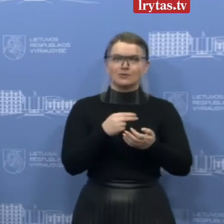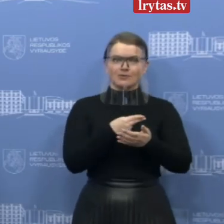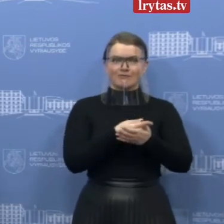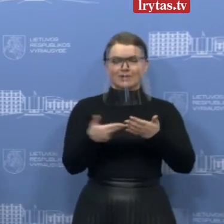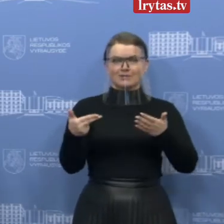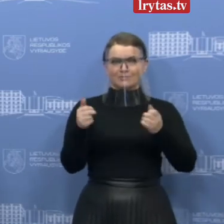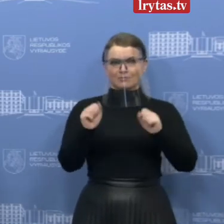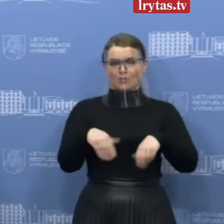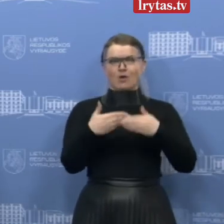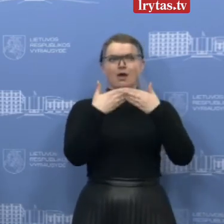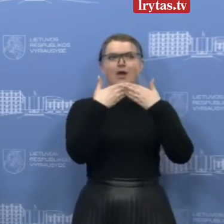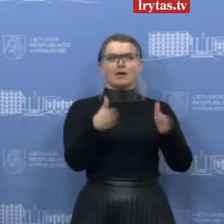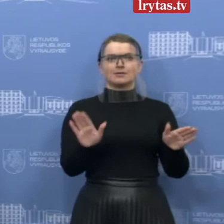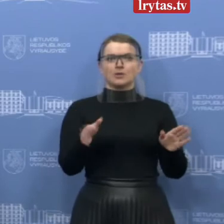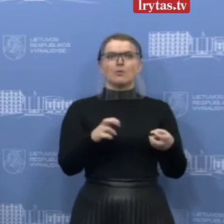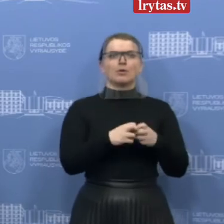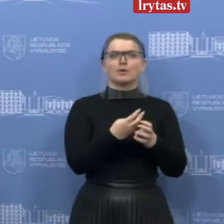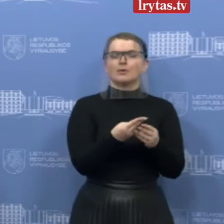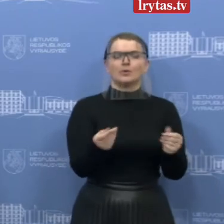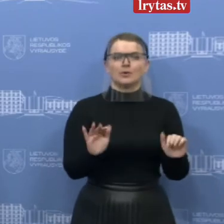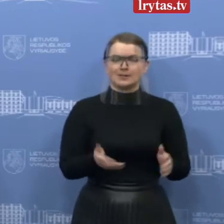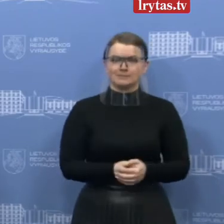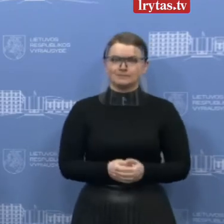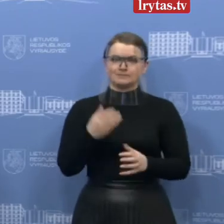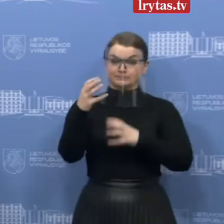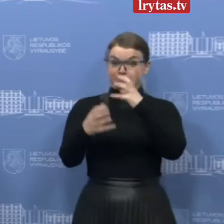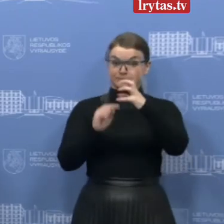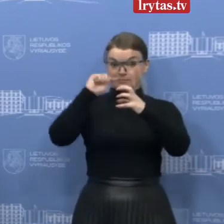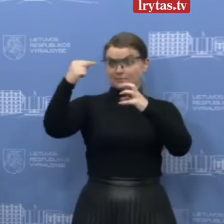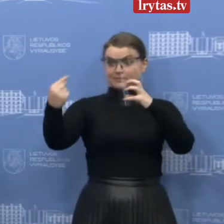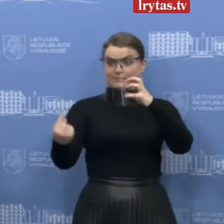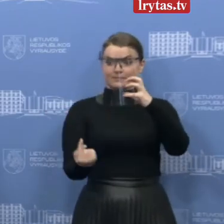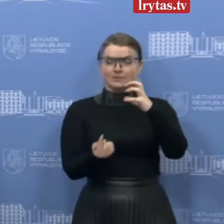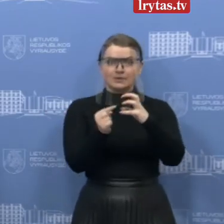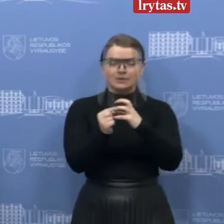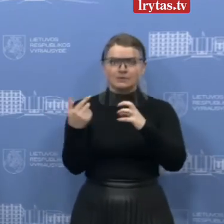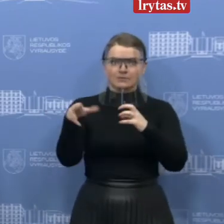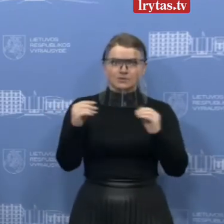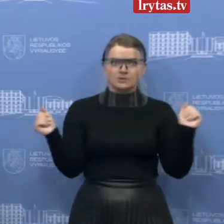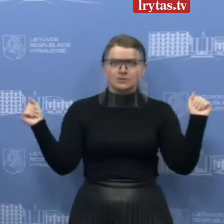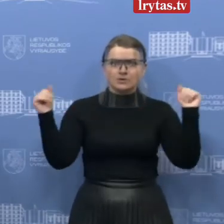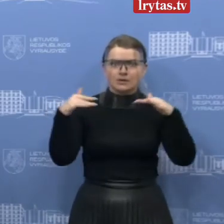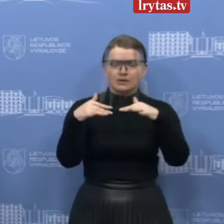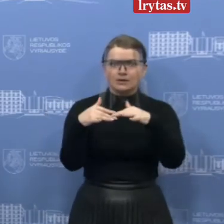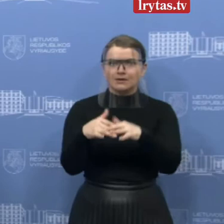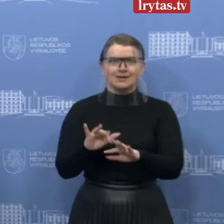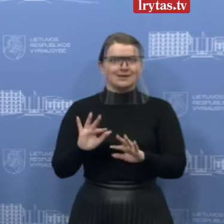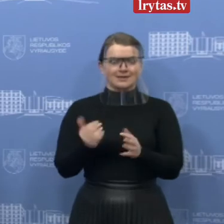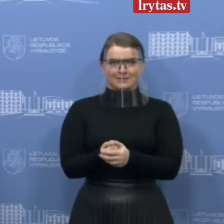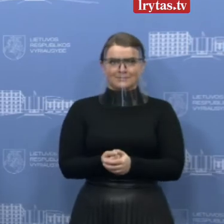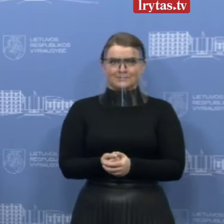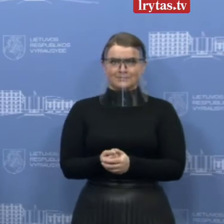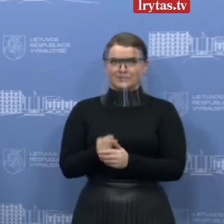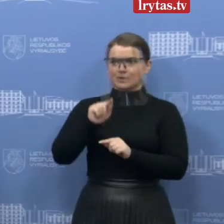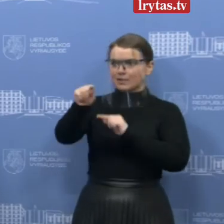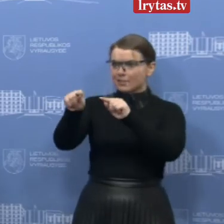agentūrą. Iš tiesų iš įvairių pasaulio kraštų reikėdavo suvežti į vieną tašką daug